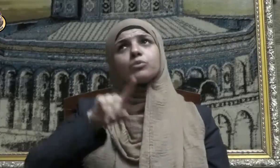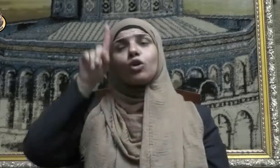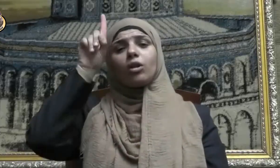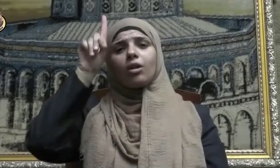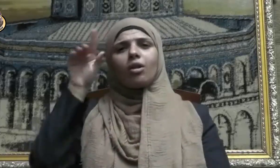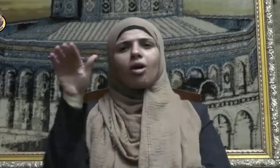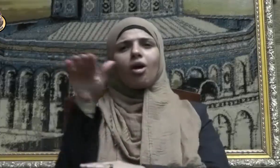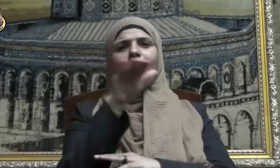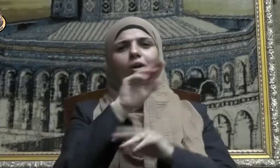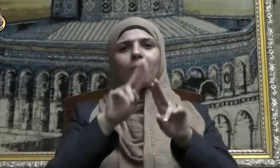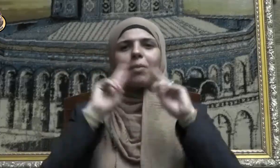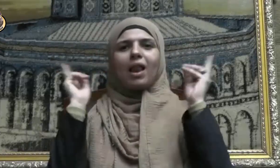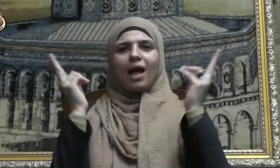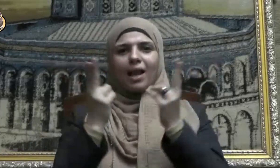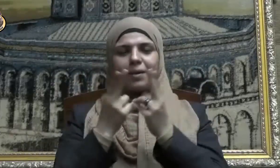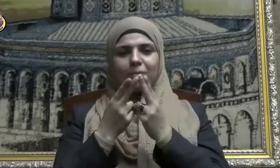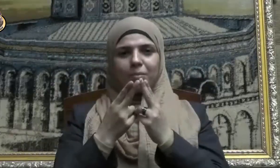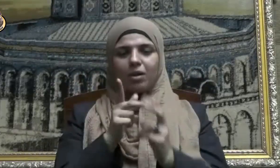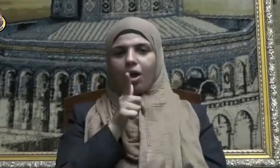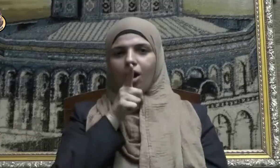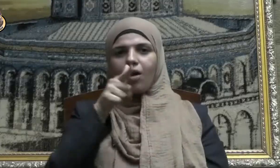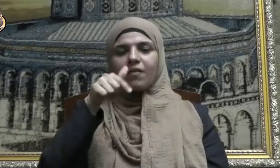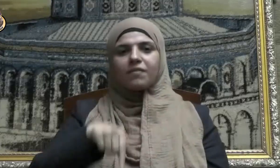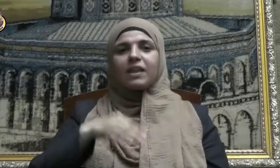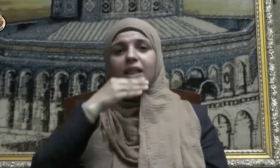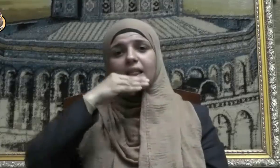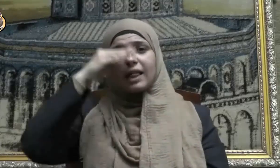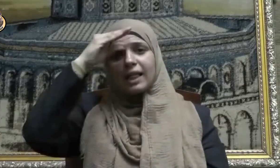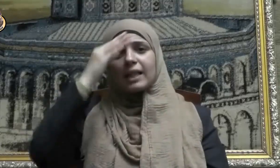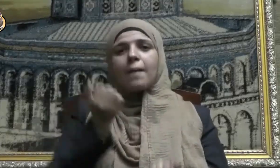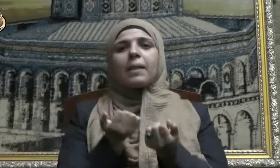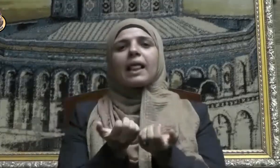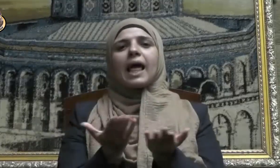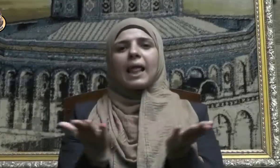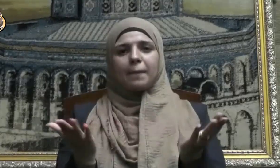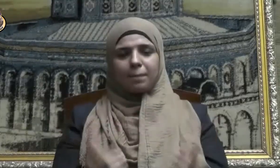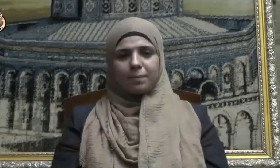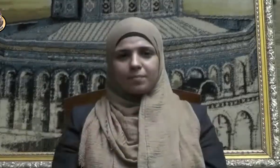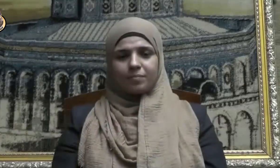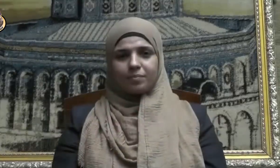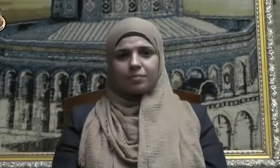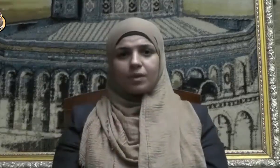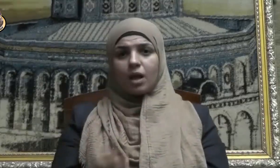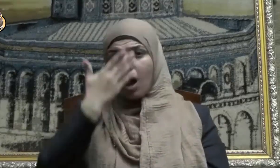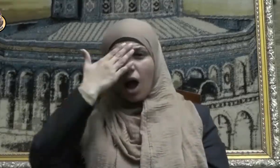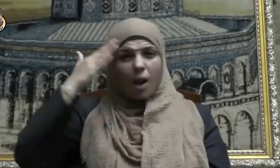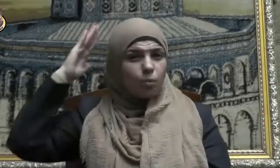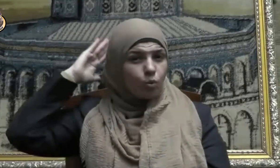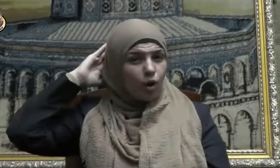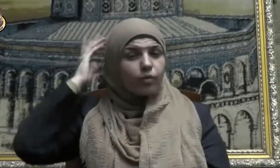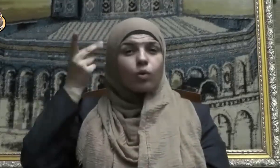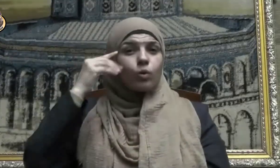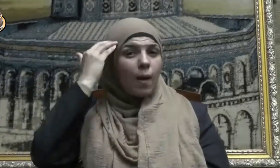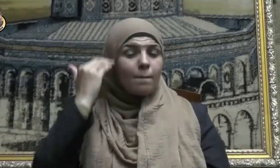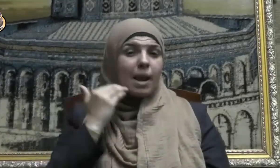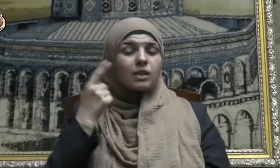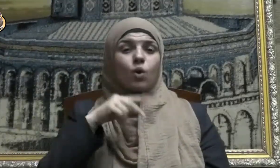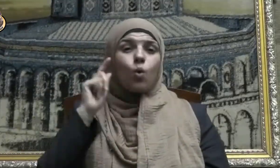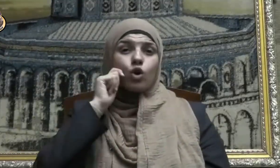العالمين القائل في كتابه الكريم المنافقون والمنافقات بعضهم